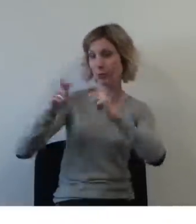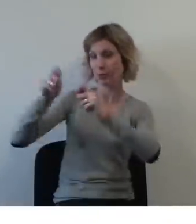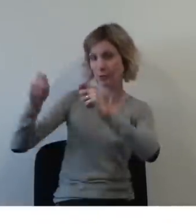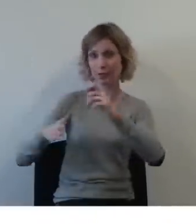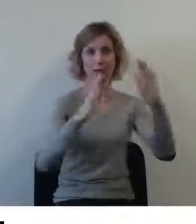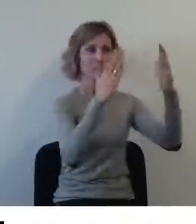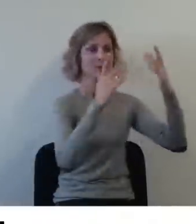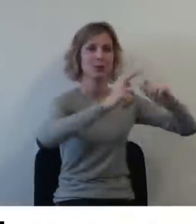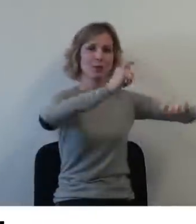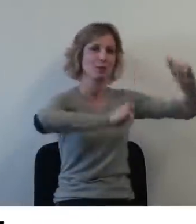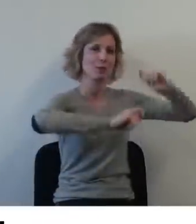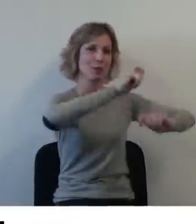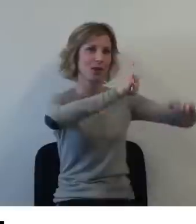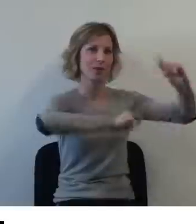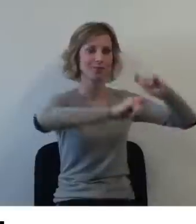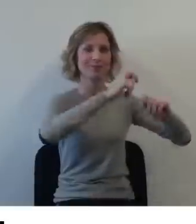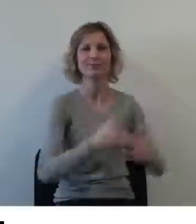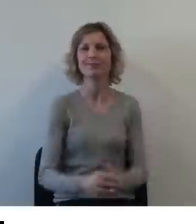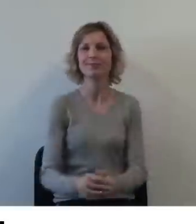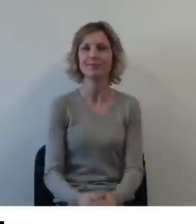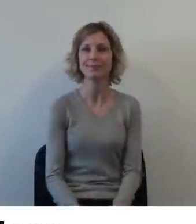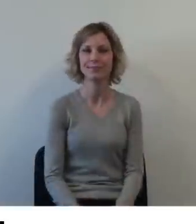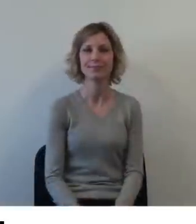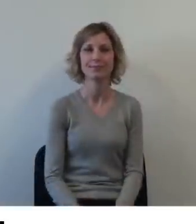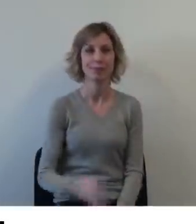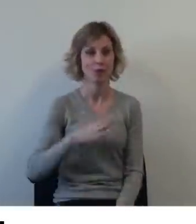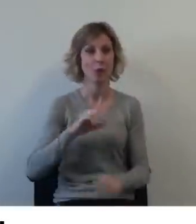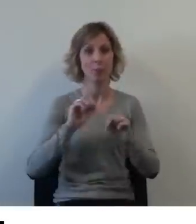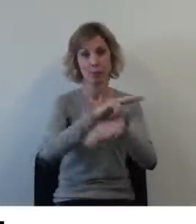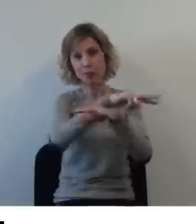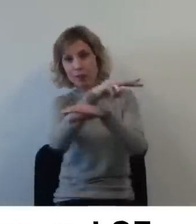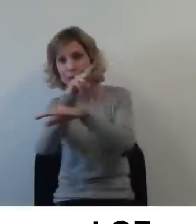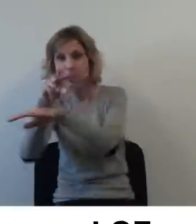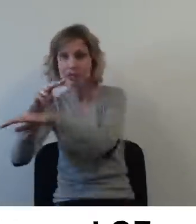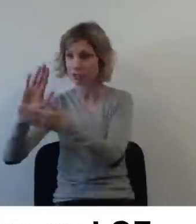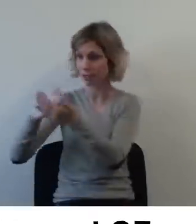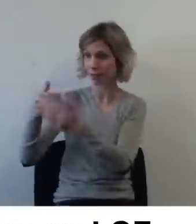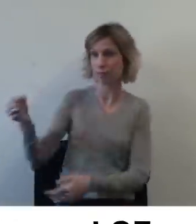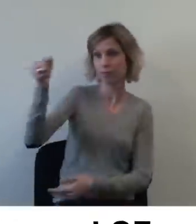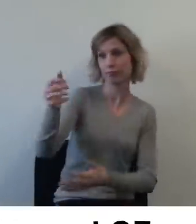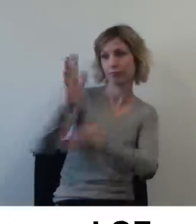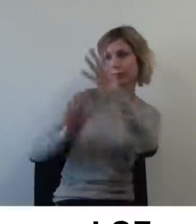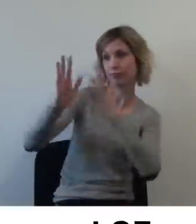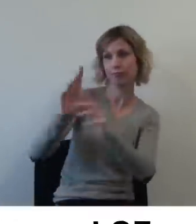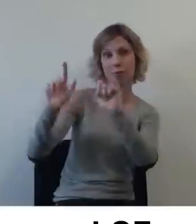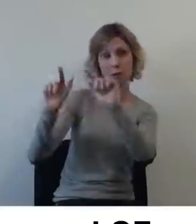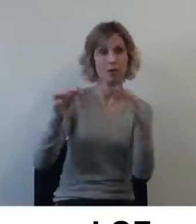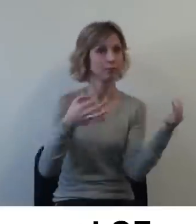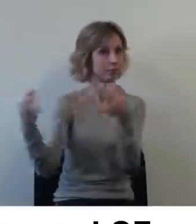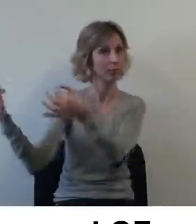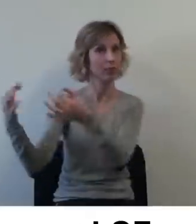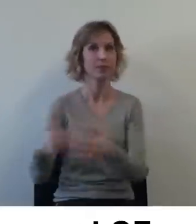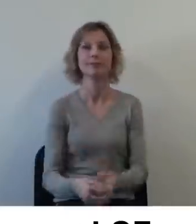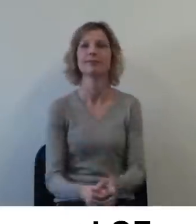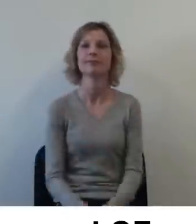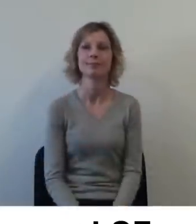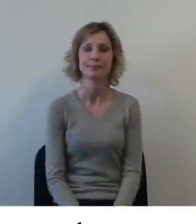par des expositions permanentes et temporaires. Des visites interprétées en LSF y sont régulièrement